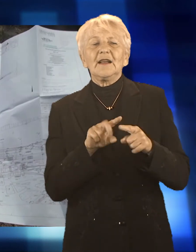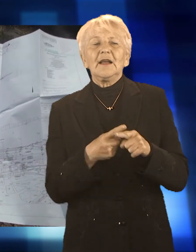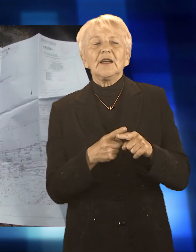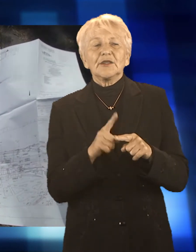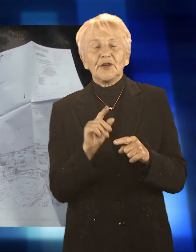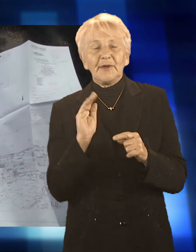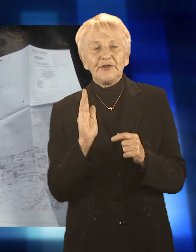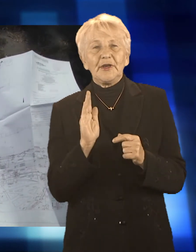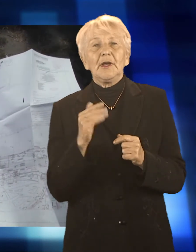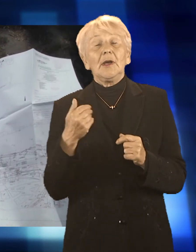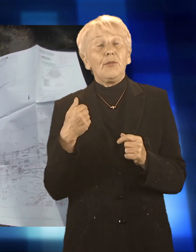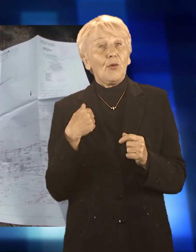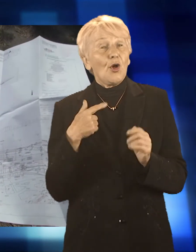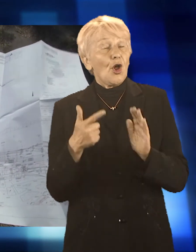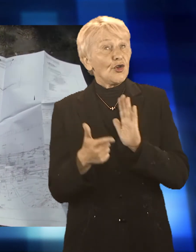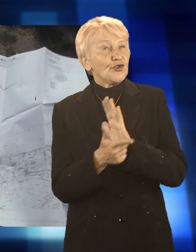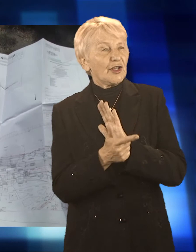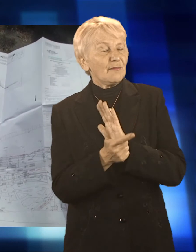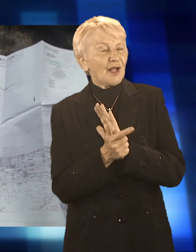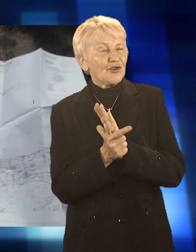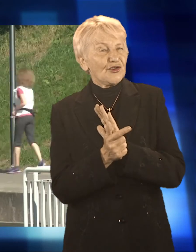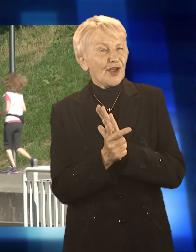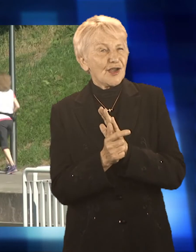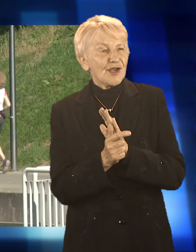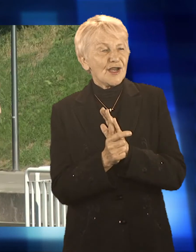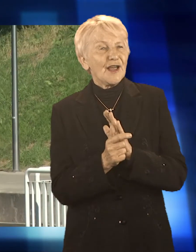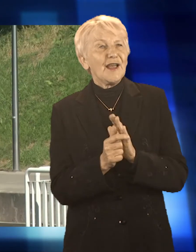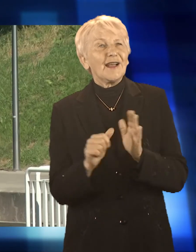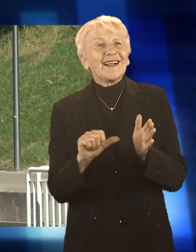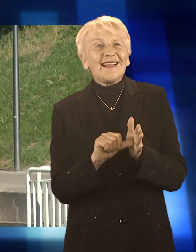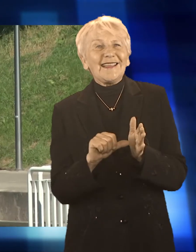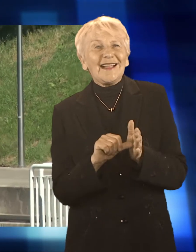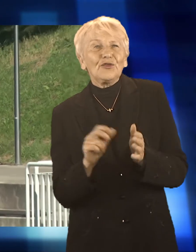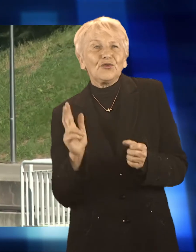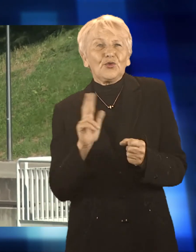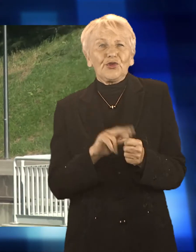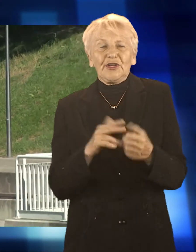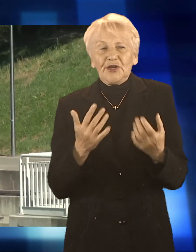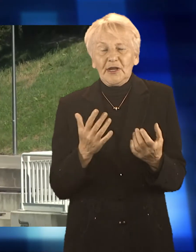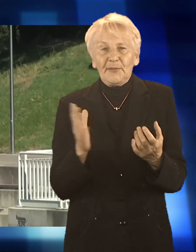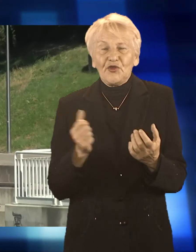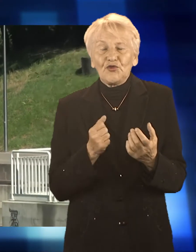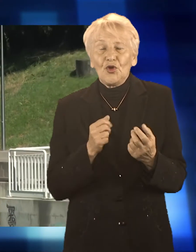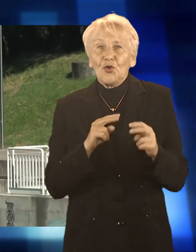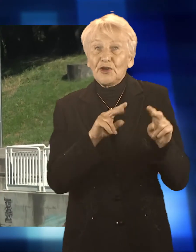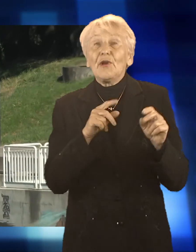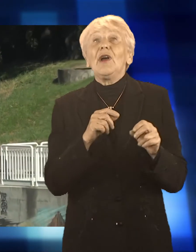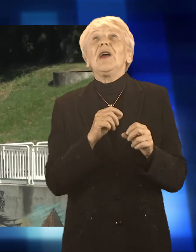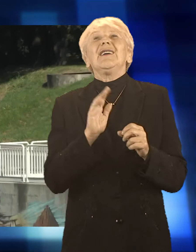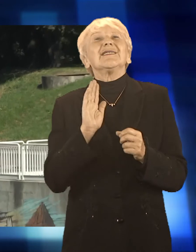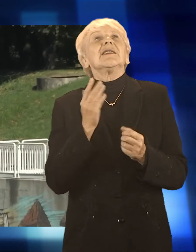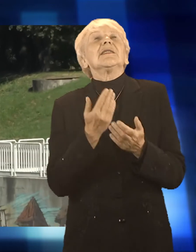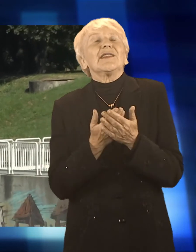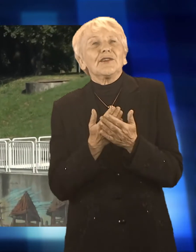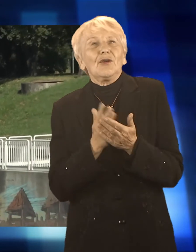Do przetargu stanęło aż 17 oferentów, co zwykle się nie zdarza. Ma to jednak związek z sytuacją epidemiologiczną w kraju, gdzie każdy walczy o zlecenia i